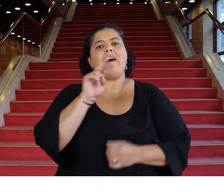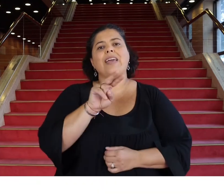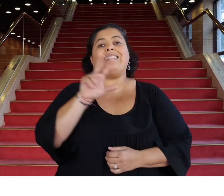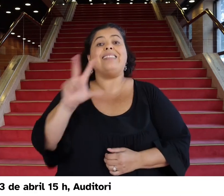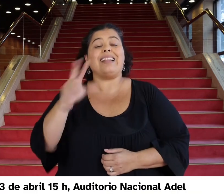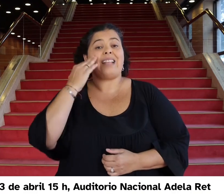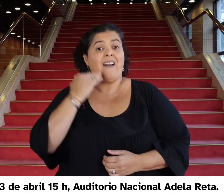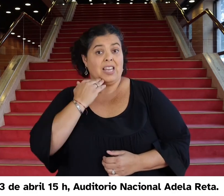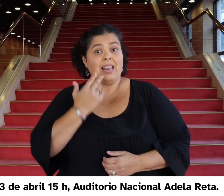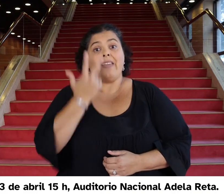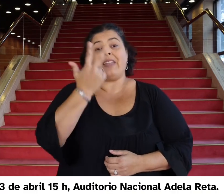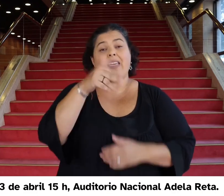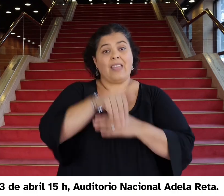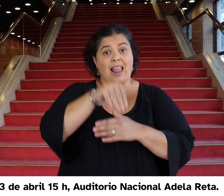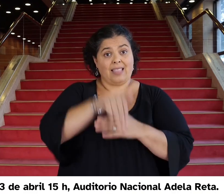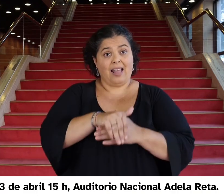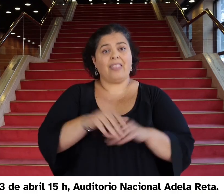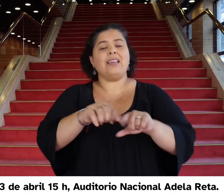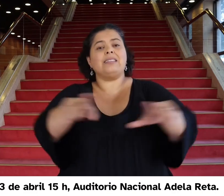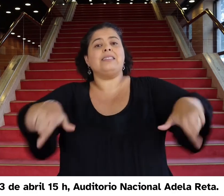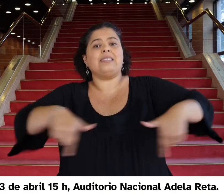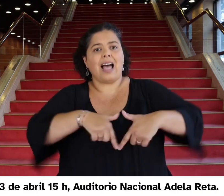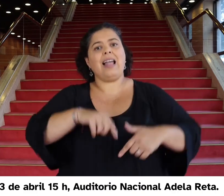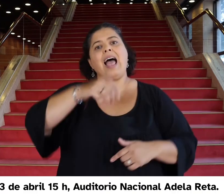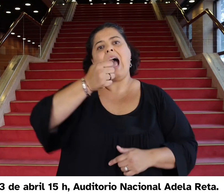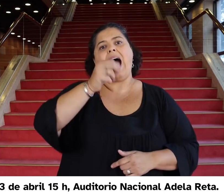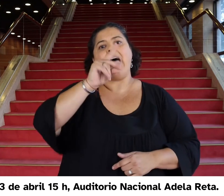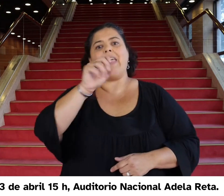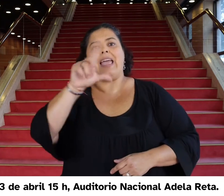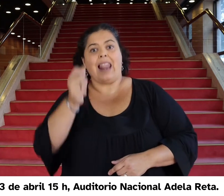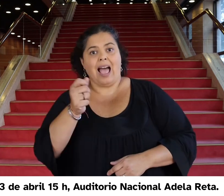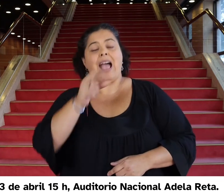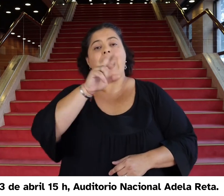23 de abril, 15 horas. Auditorio Nacional Adela Reta.